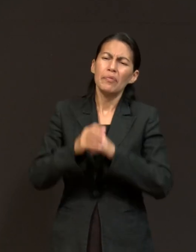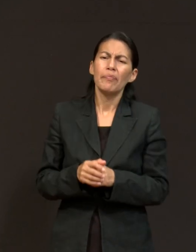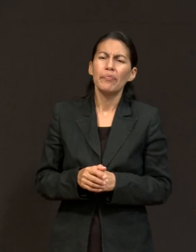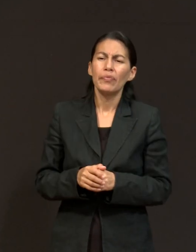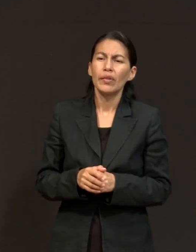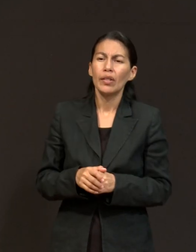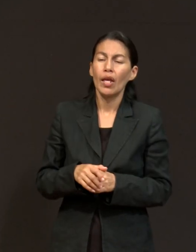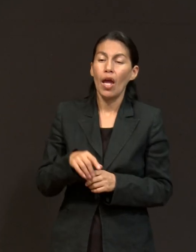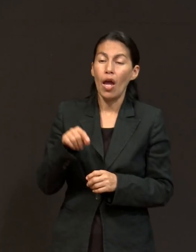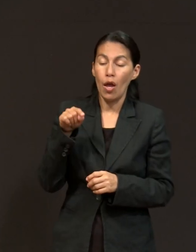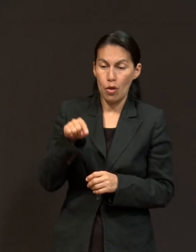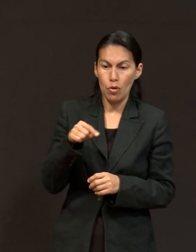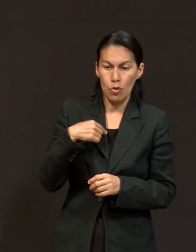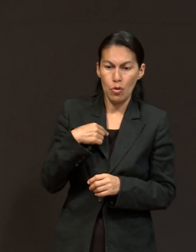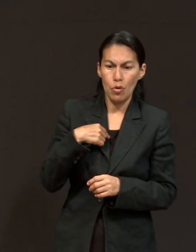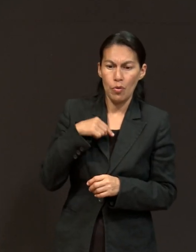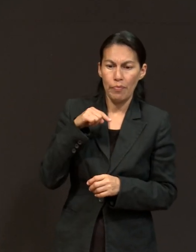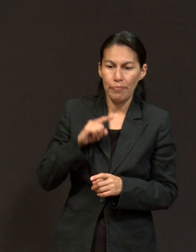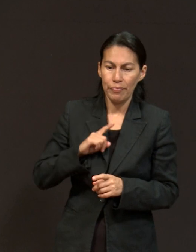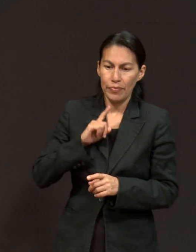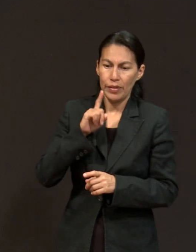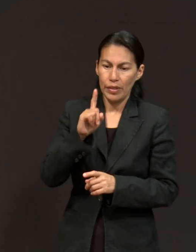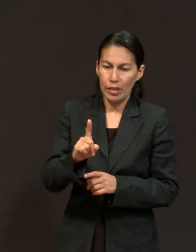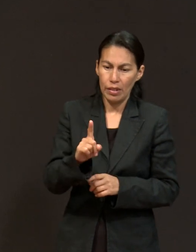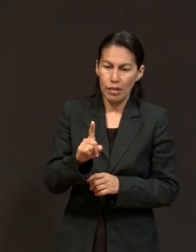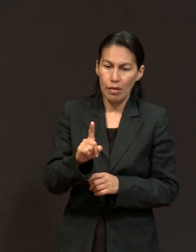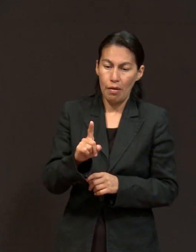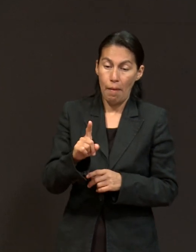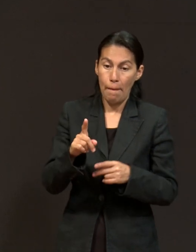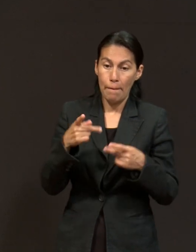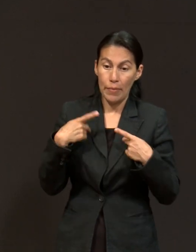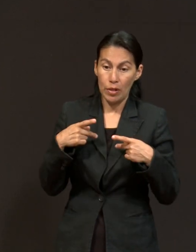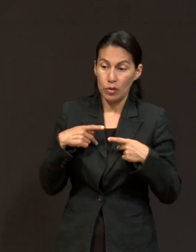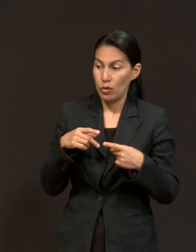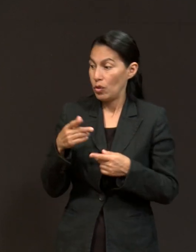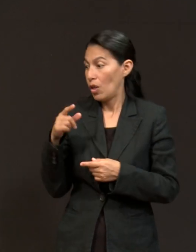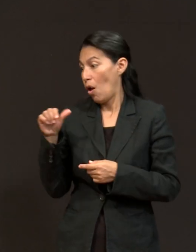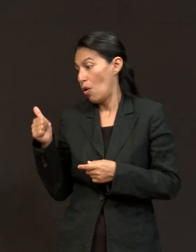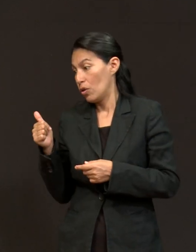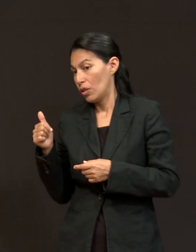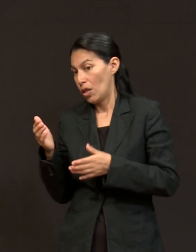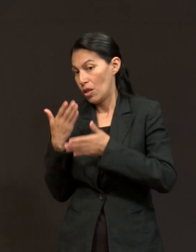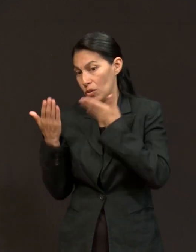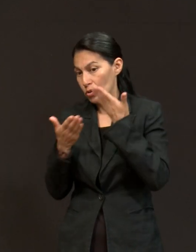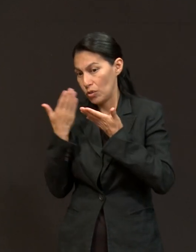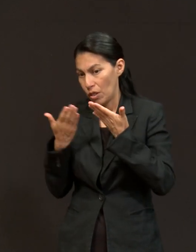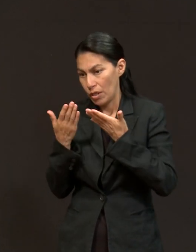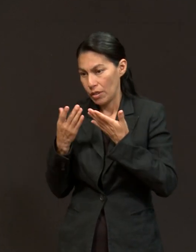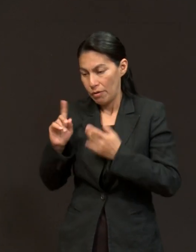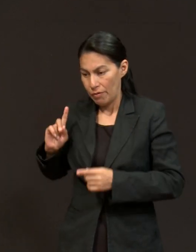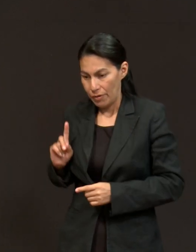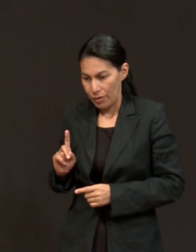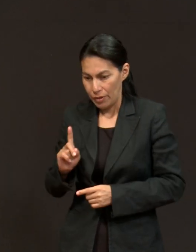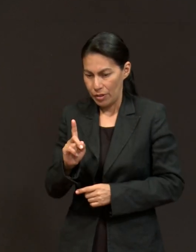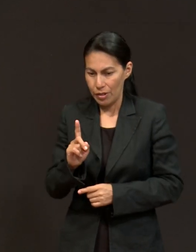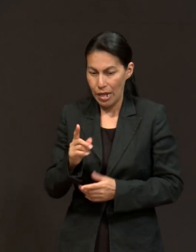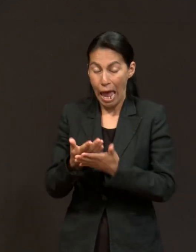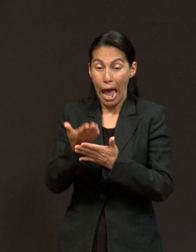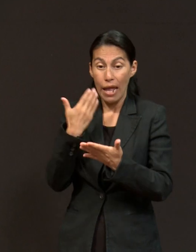que entrar a esa torre para que el colportor estudiante pudiera presentar los materiales, tenía que